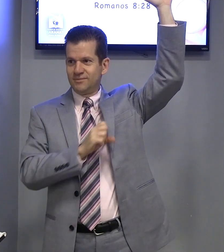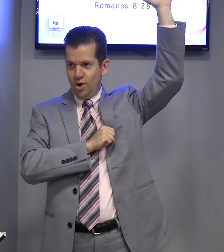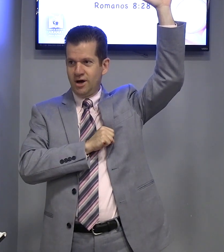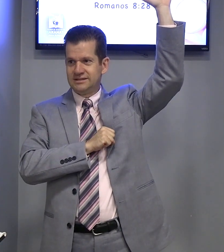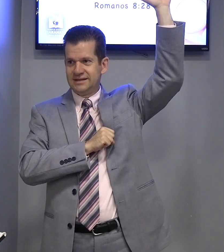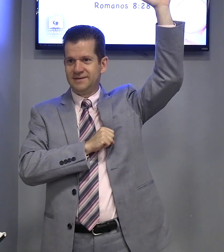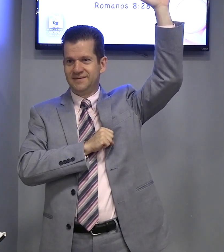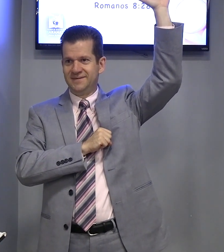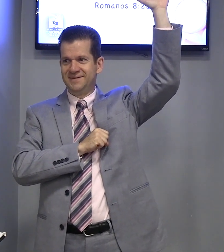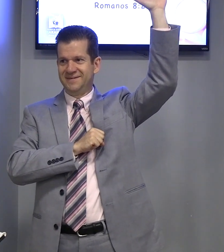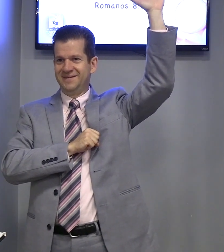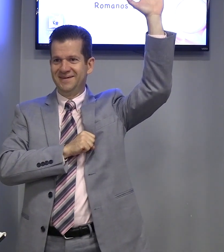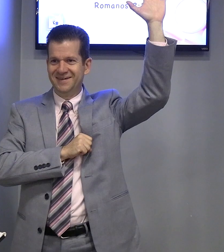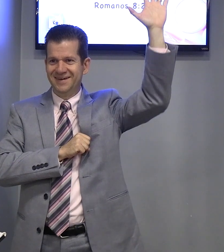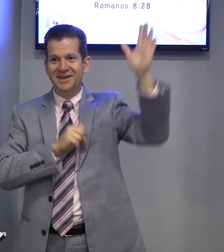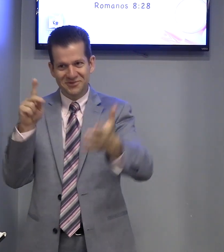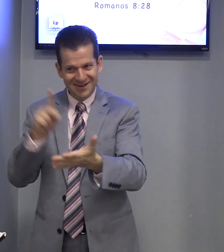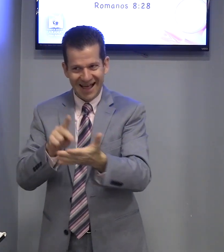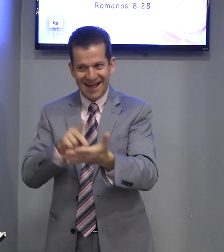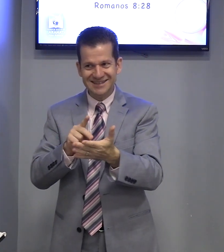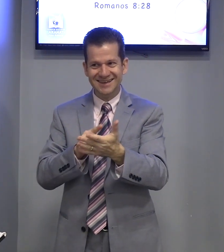Gostam? Verdade.